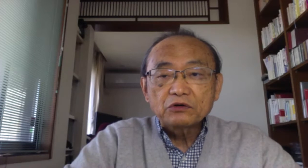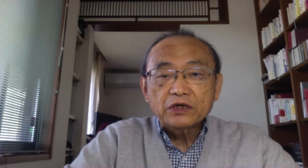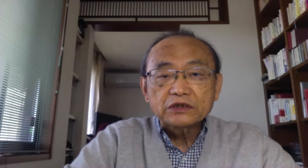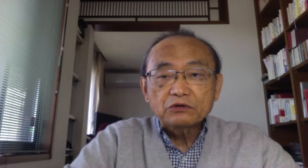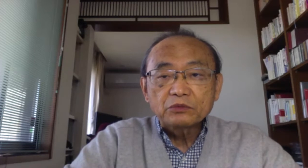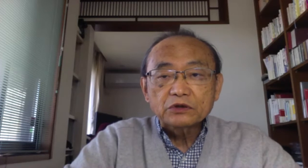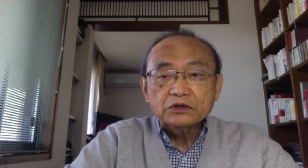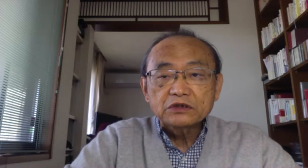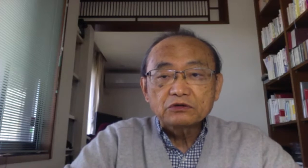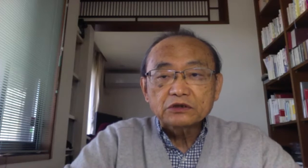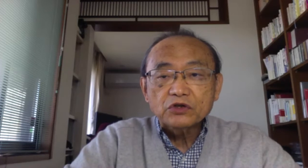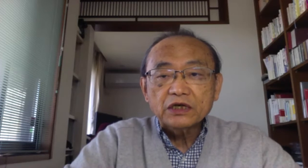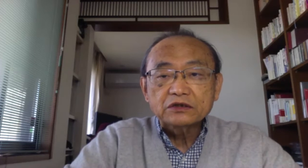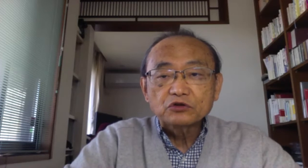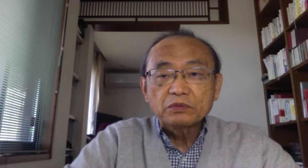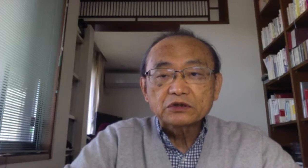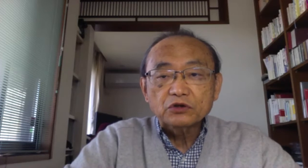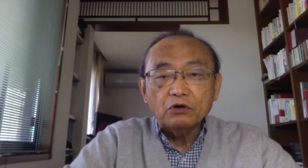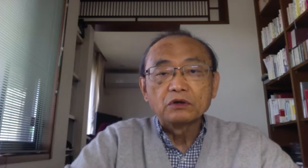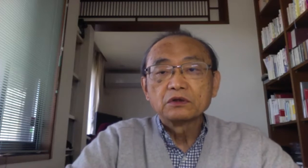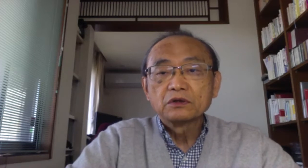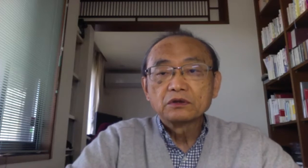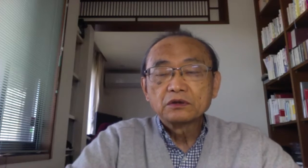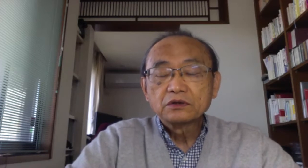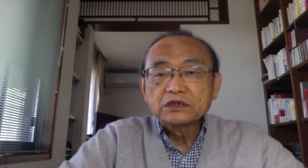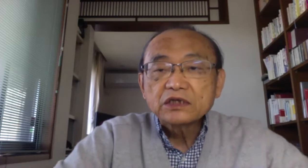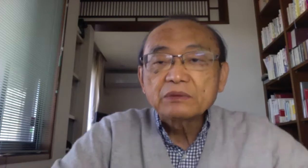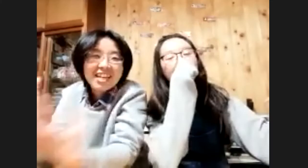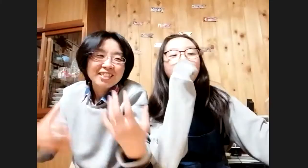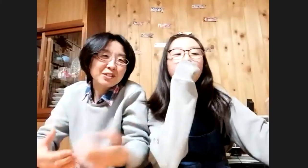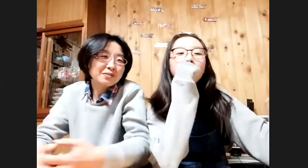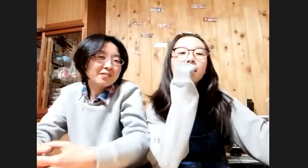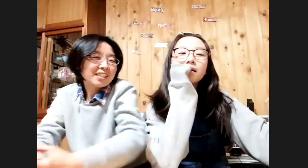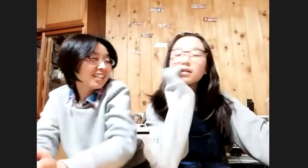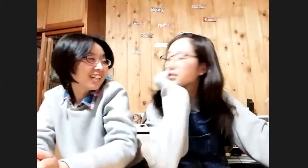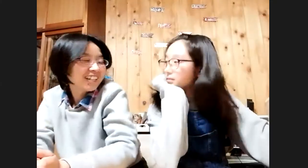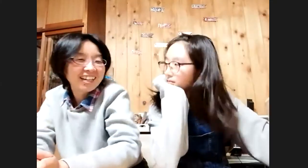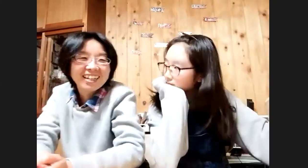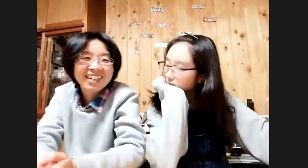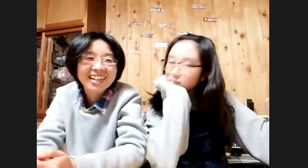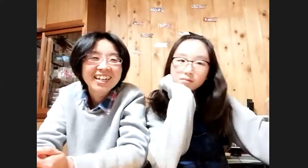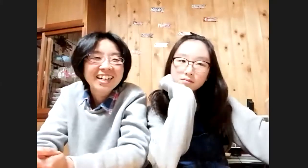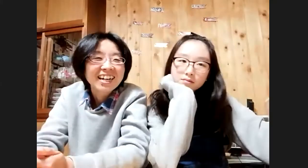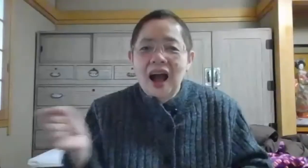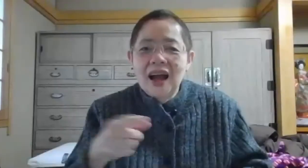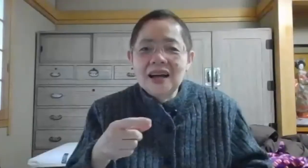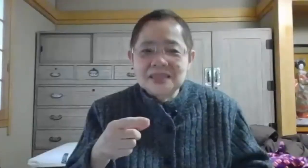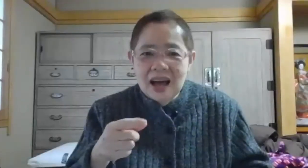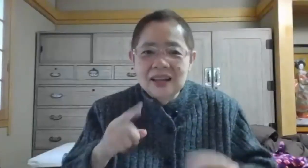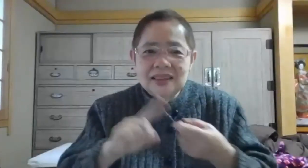検証の全然違いますよこれは速くて速さ的